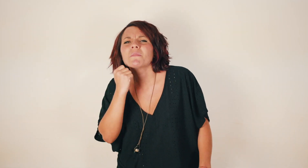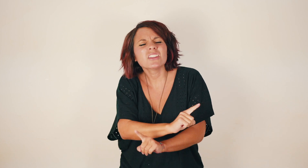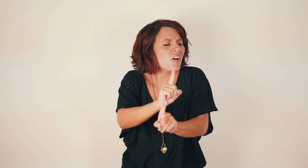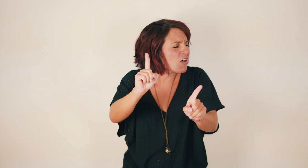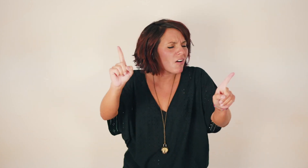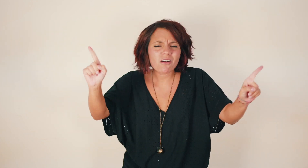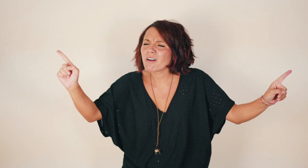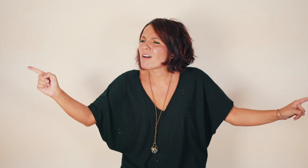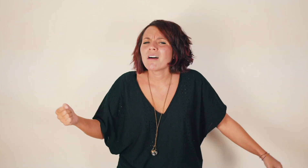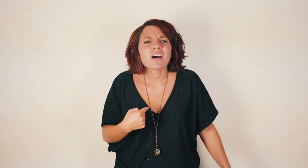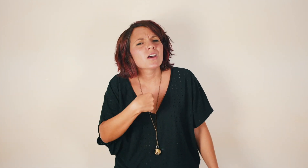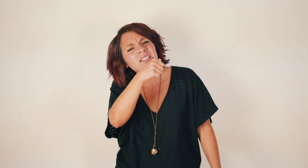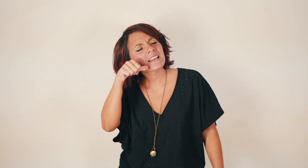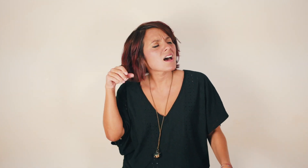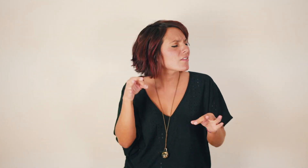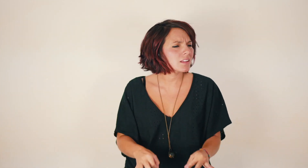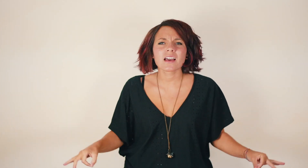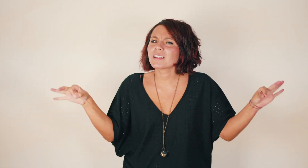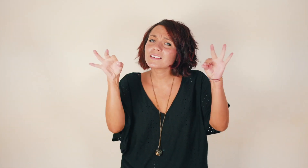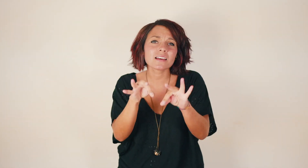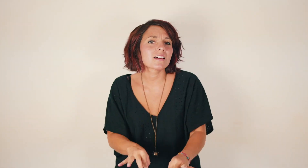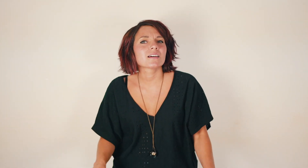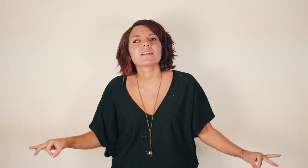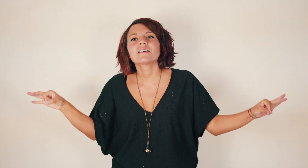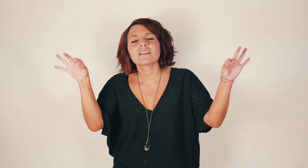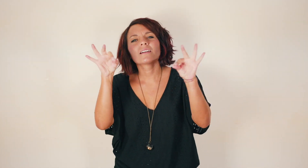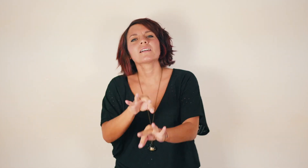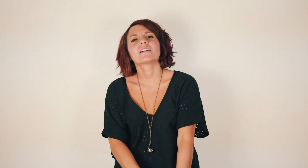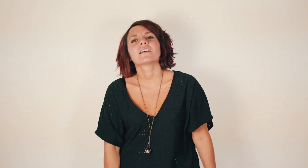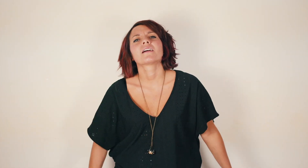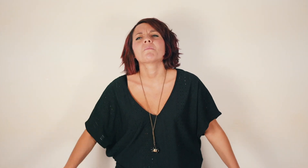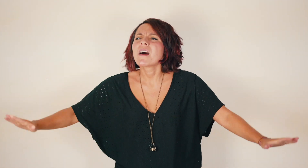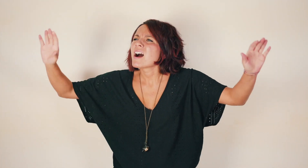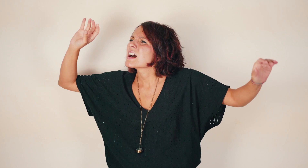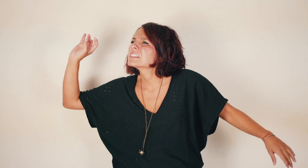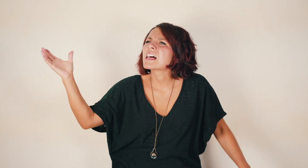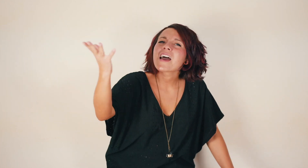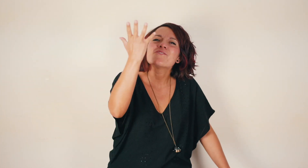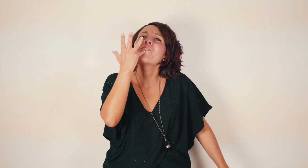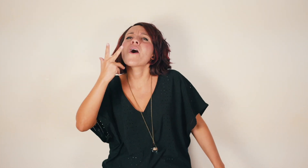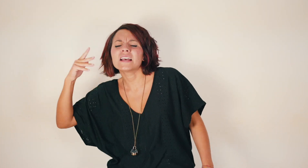Ma Non ho bisogno di niente niente Ma se puoi